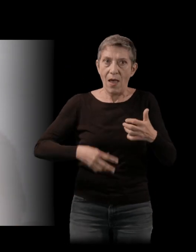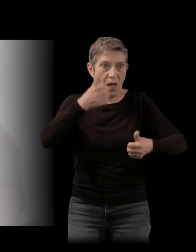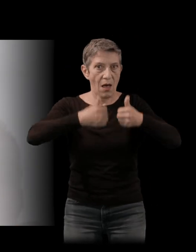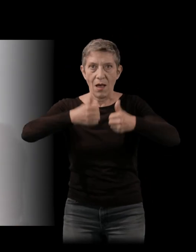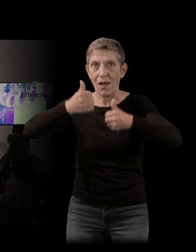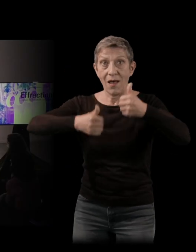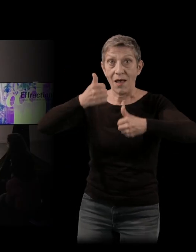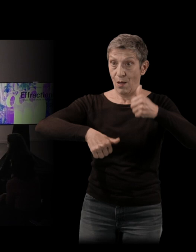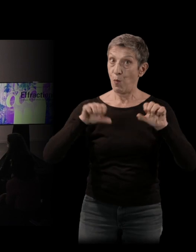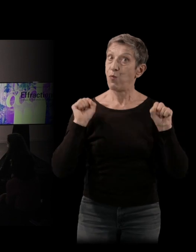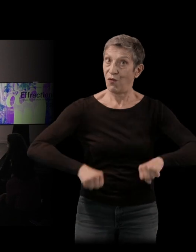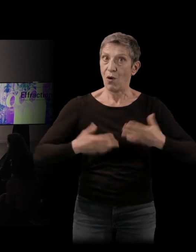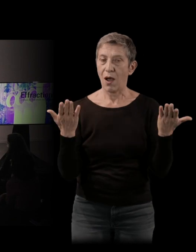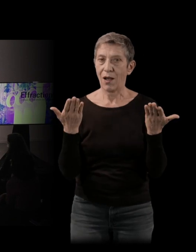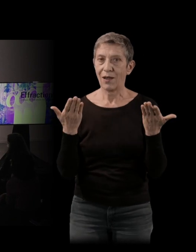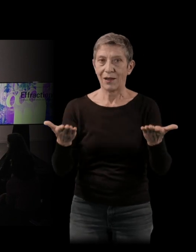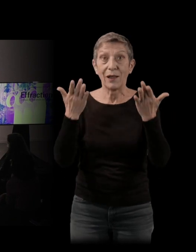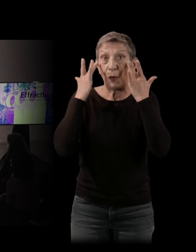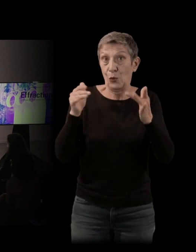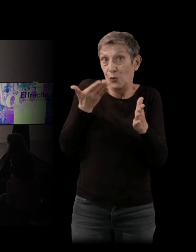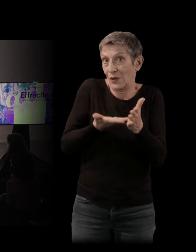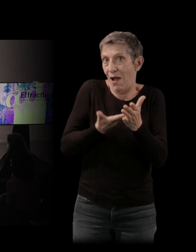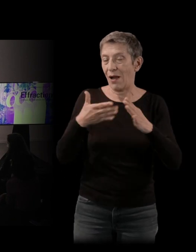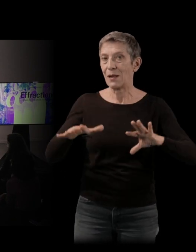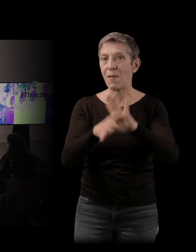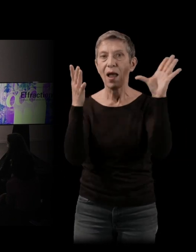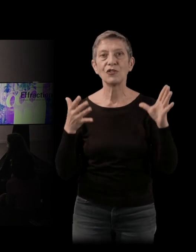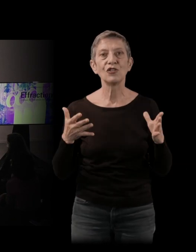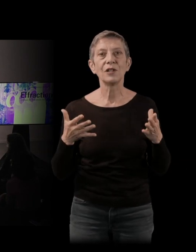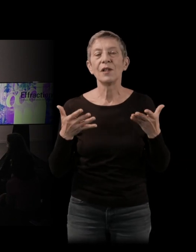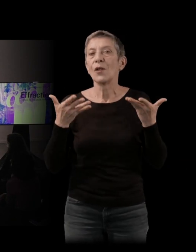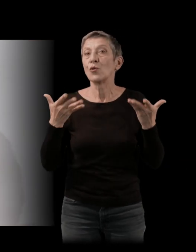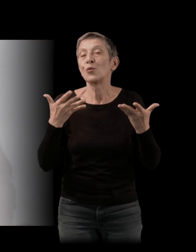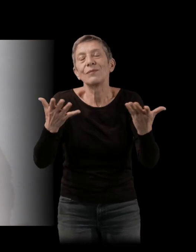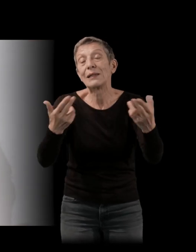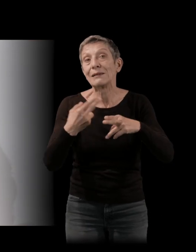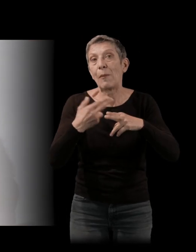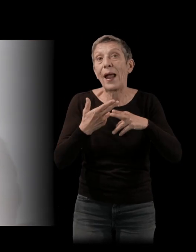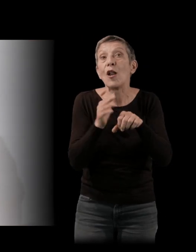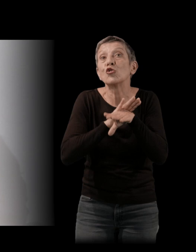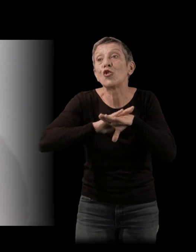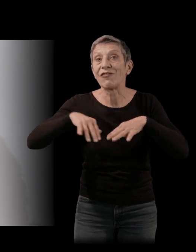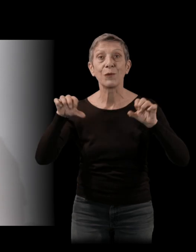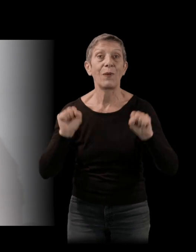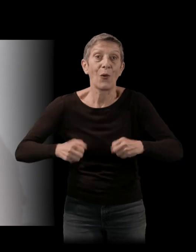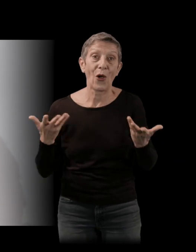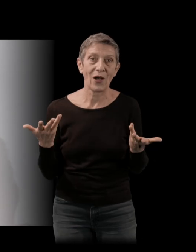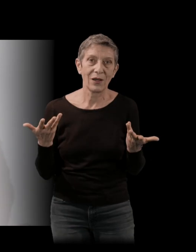très important, la culture à ce moment-là. Ce qu'on appelle aujourd'hui le soft power, il est mis en place très fortement dans ces années-là. Et